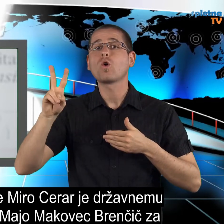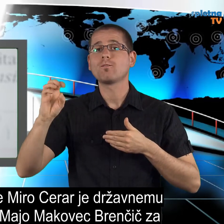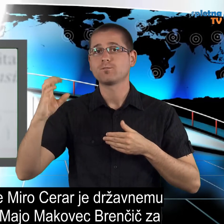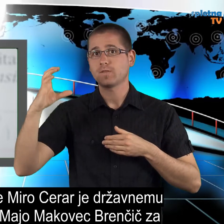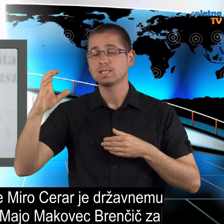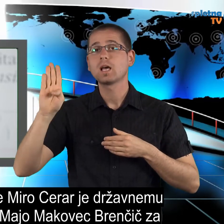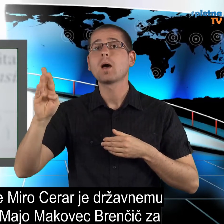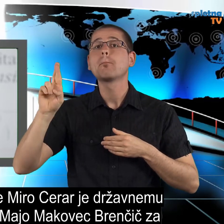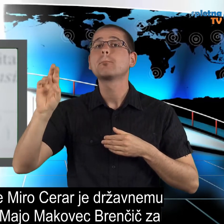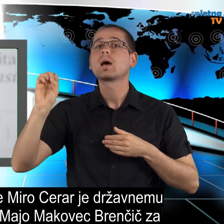znanosti in šport.